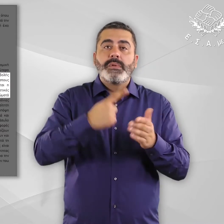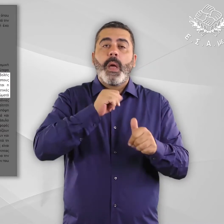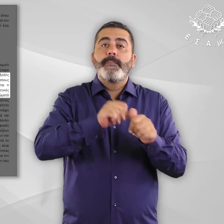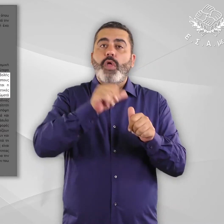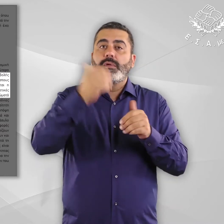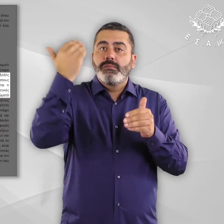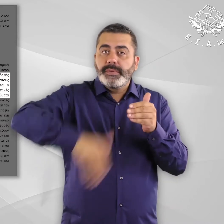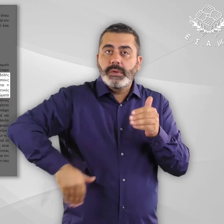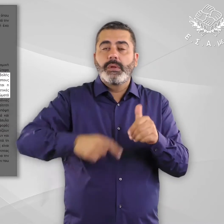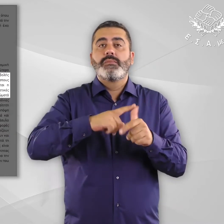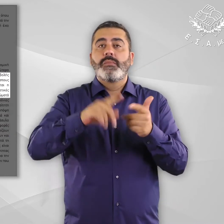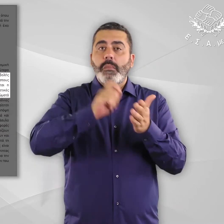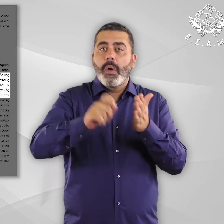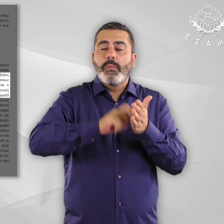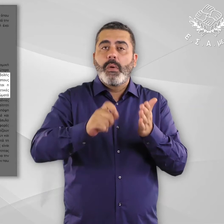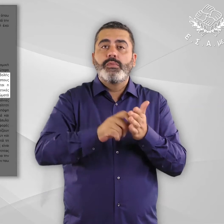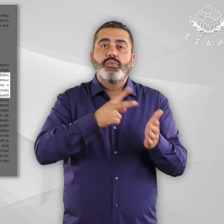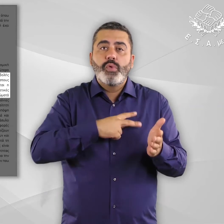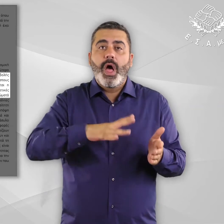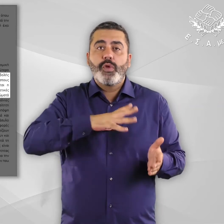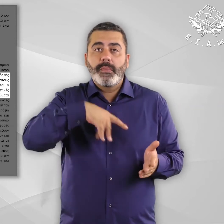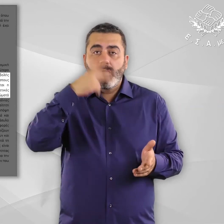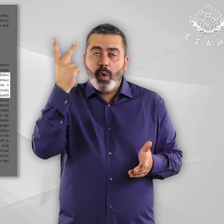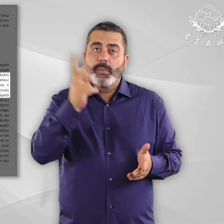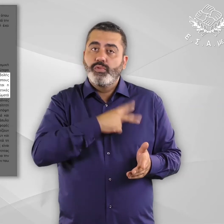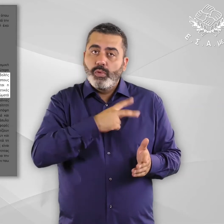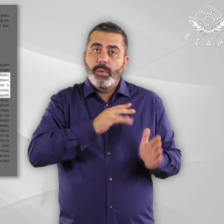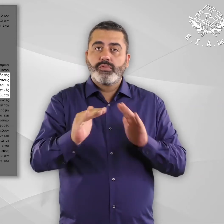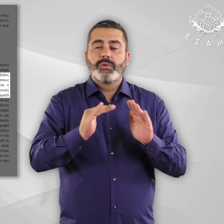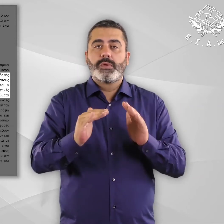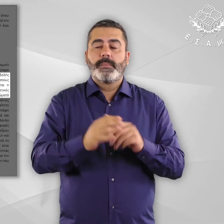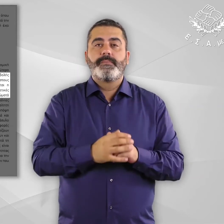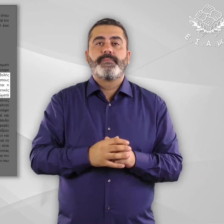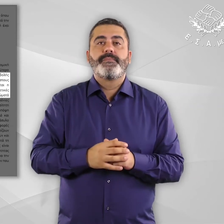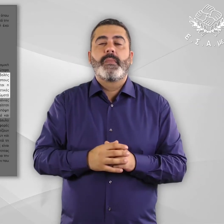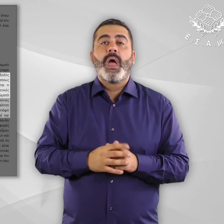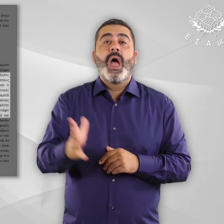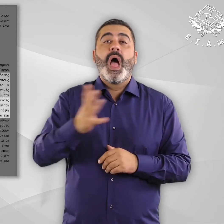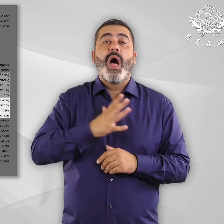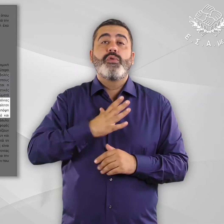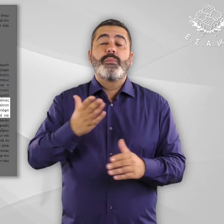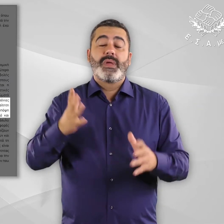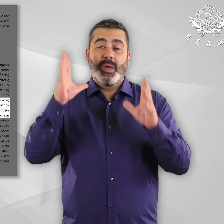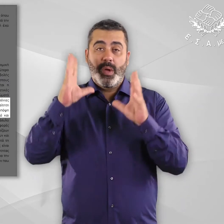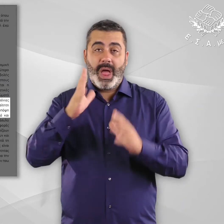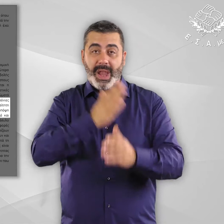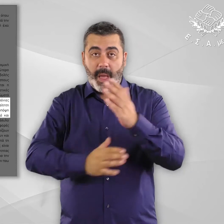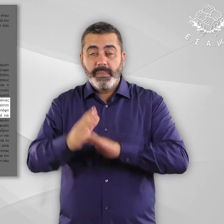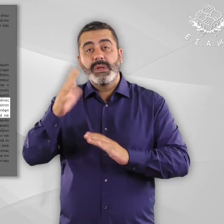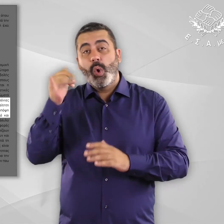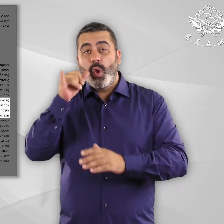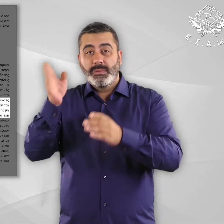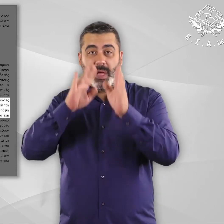όρους, ότι τηρούνται οι σχετικές προθεσμίες και εγγυήσεις και ότι δεν παραβιάζονται τα δικαιώματα τους. Ειδικότερα για τους